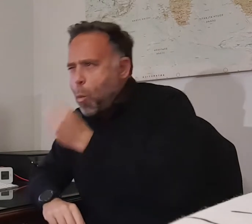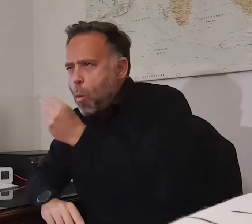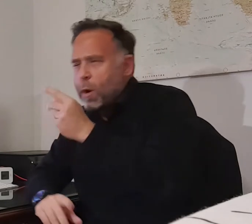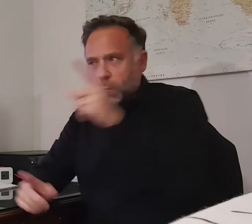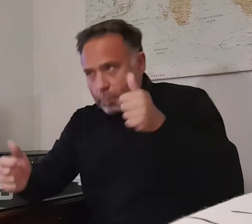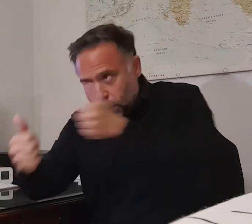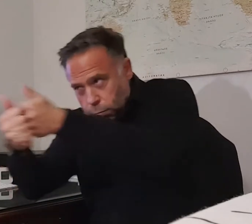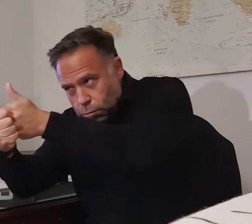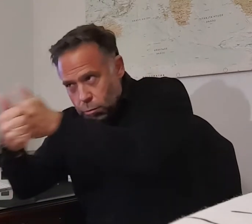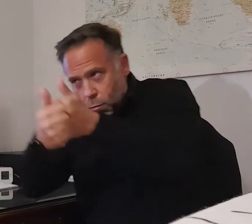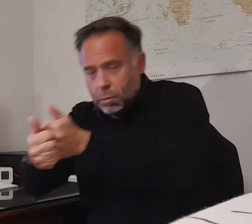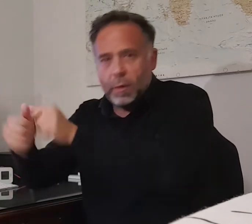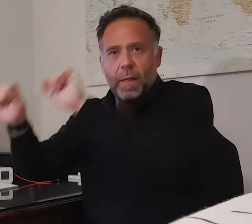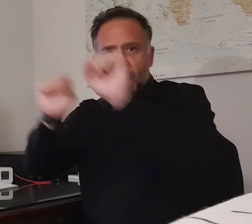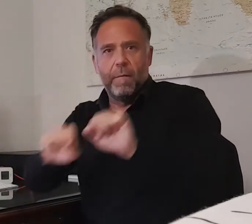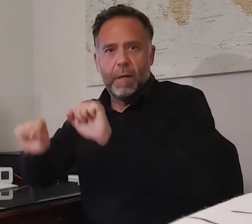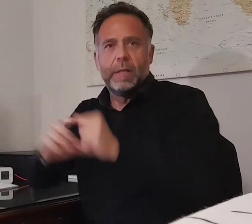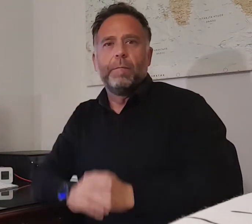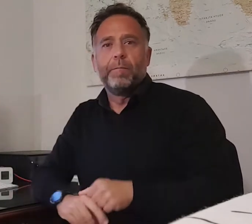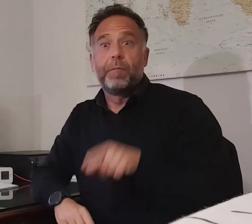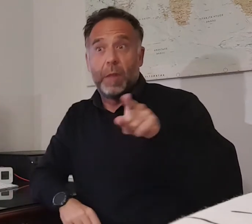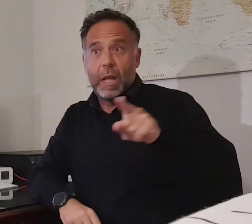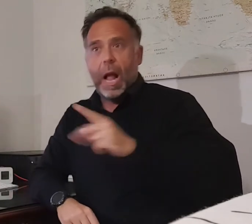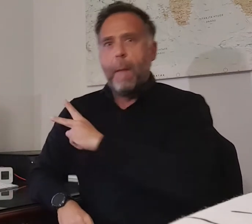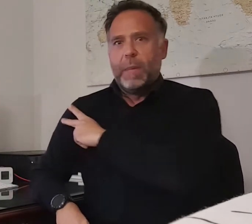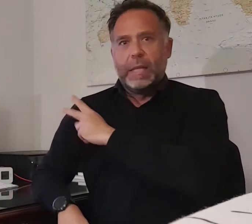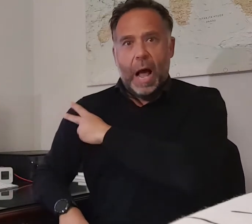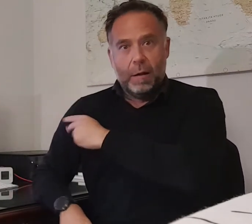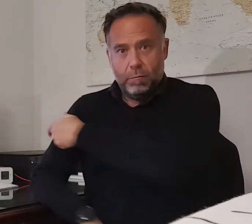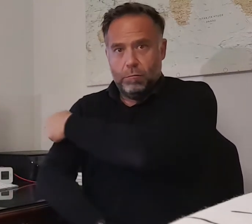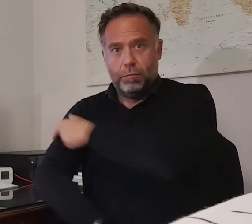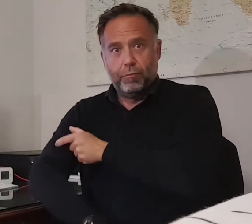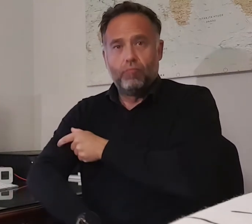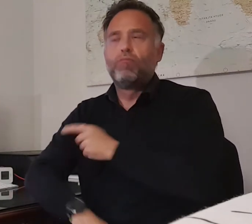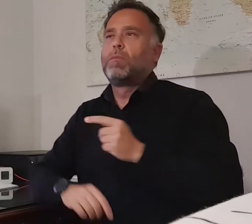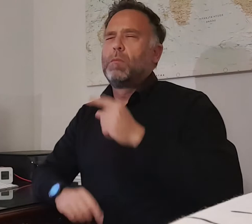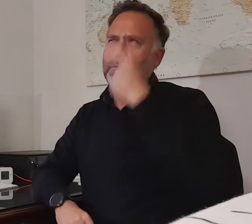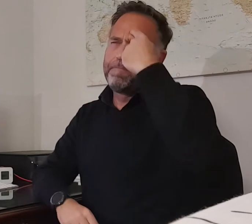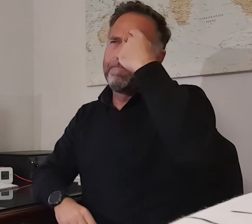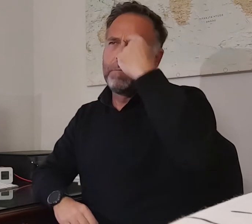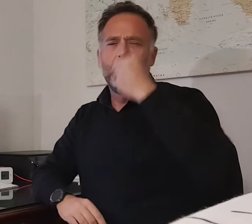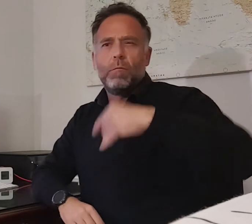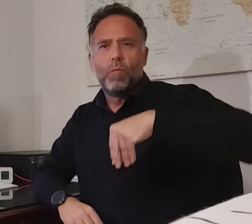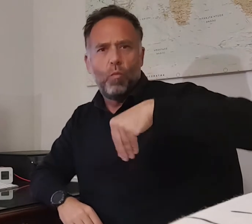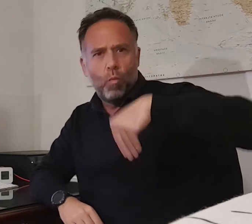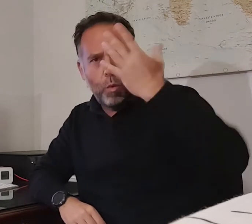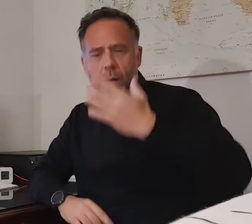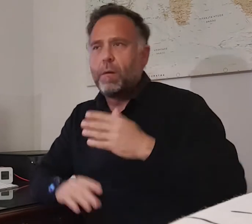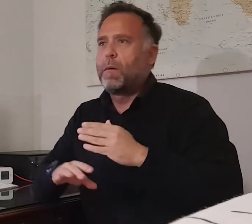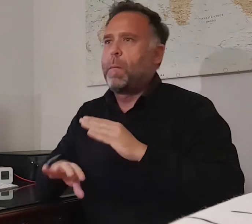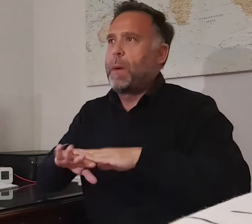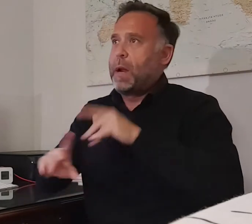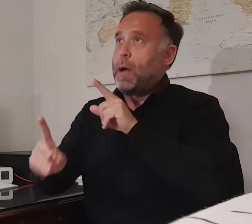En el plano ofensivo, el capitán contaba como principal virtud con su verticalidad hacia el aro y la